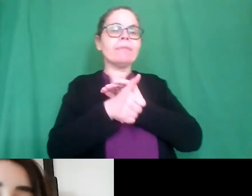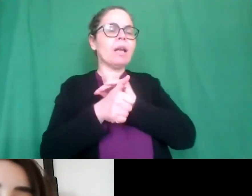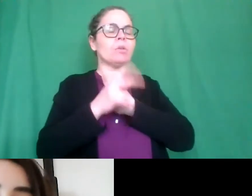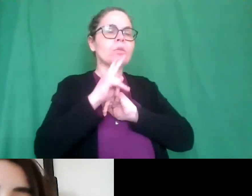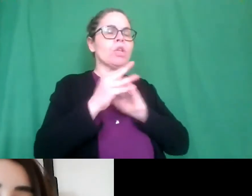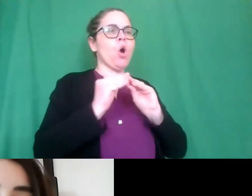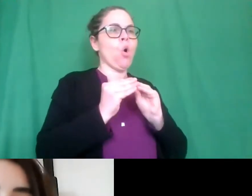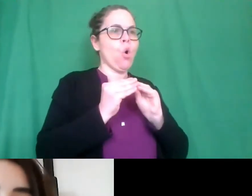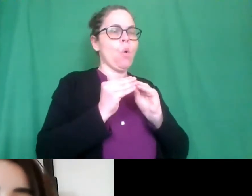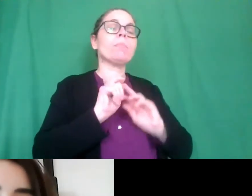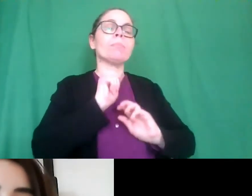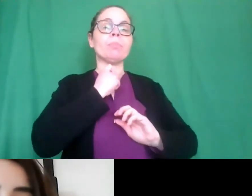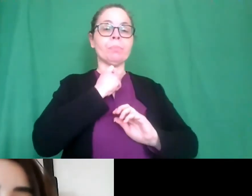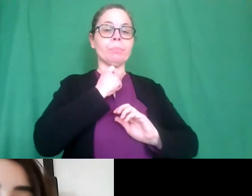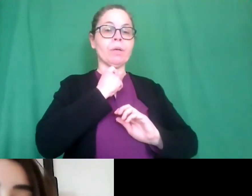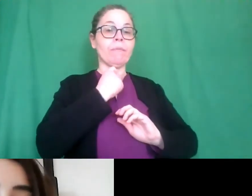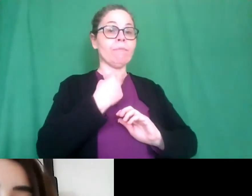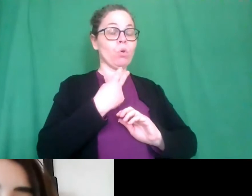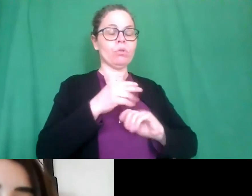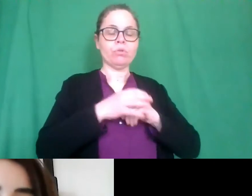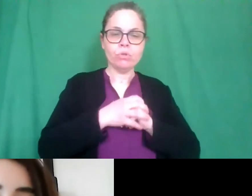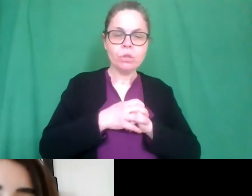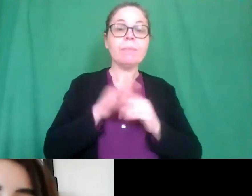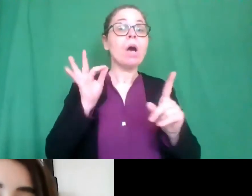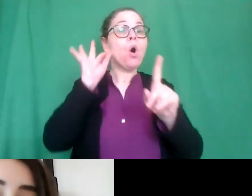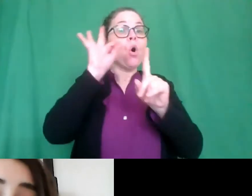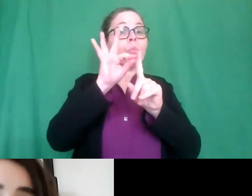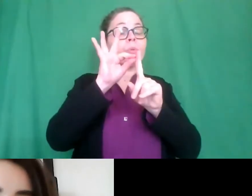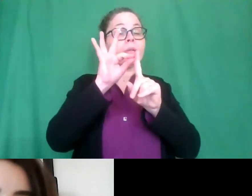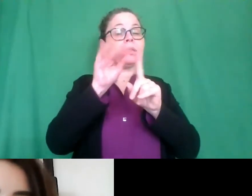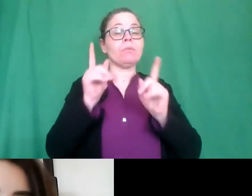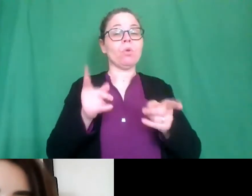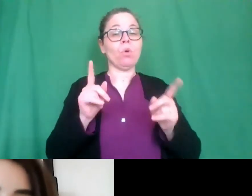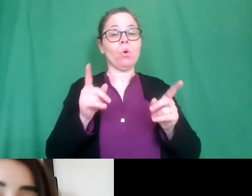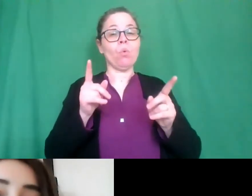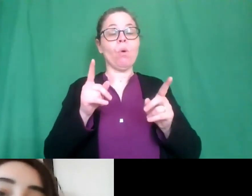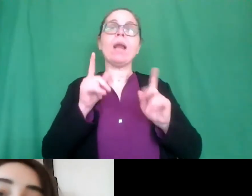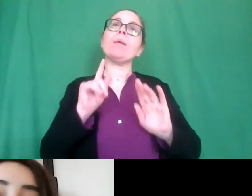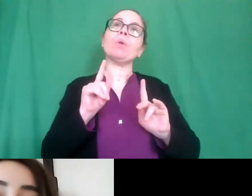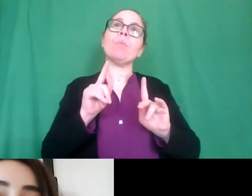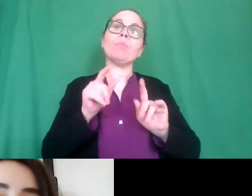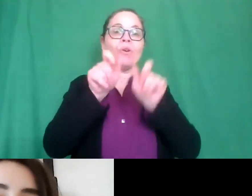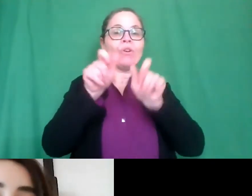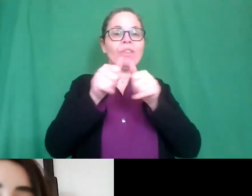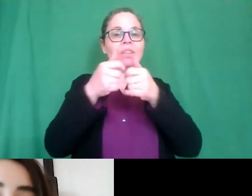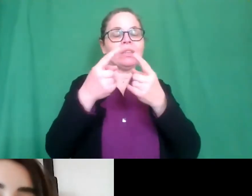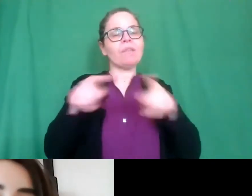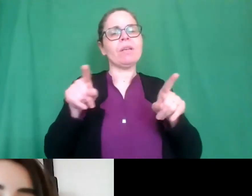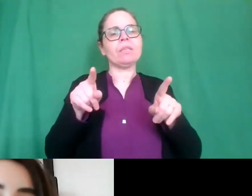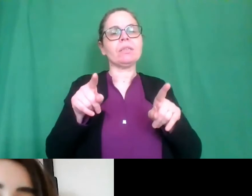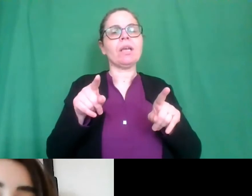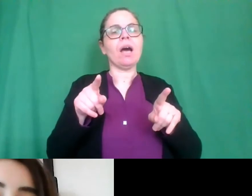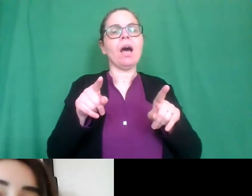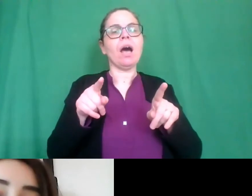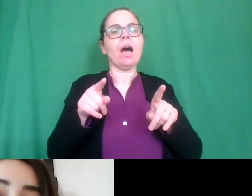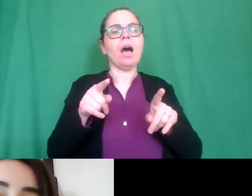era nient'altro che far capire quanto fosse importante prendere coscienza della bellezza della diversità una volta che abbiamo individuato l